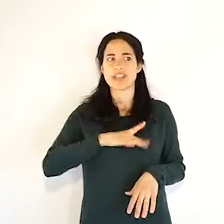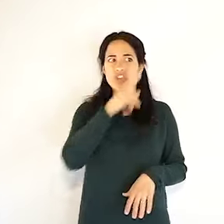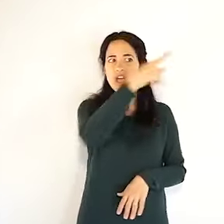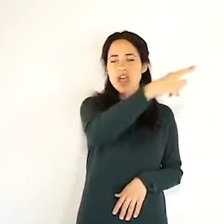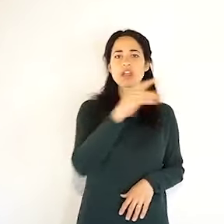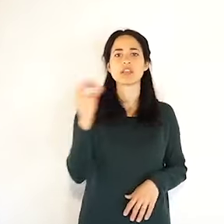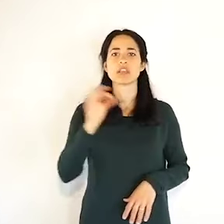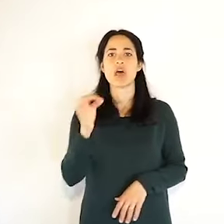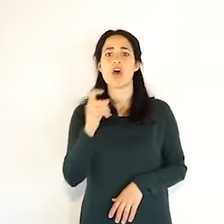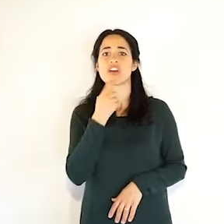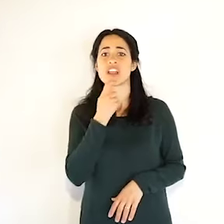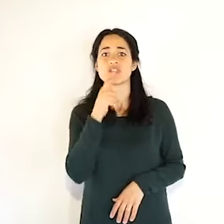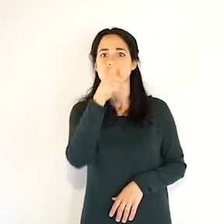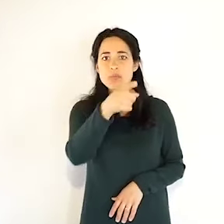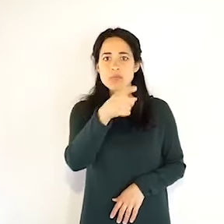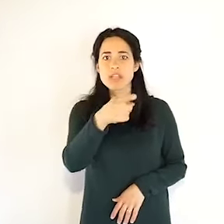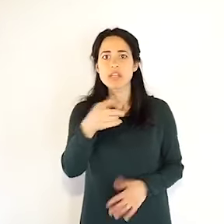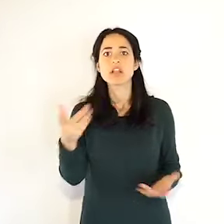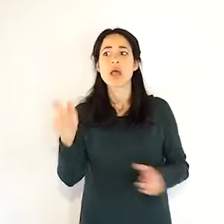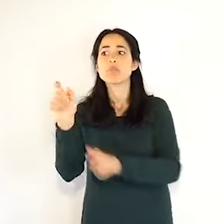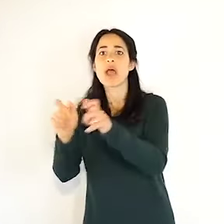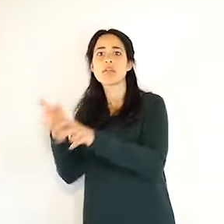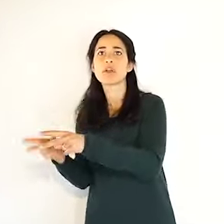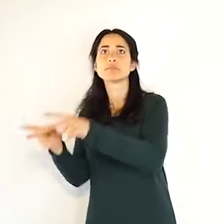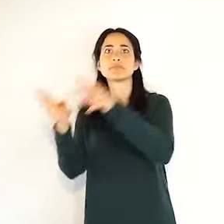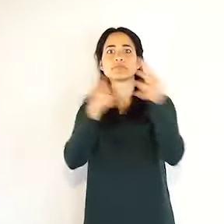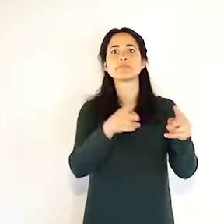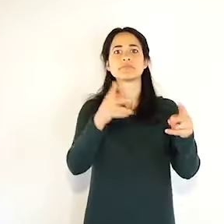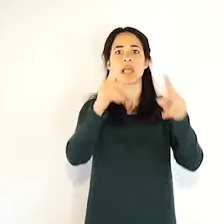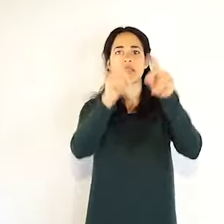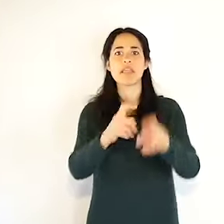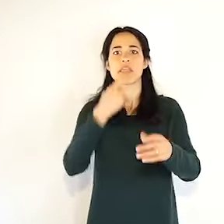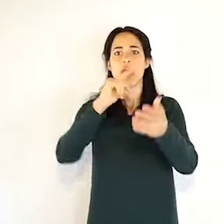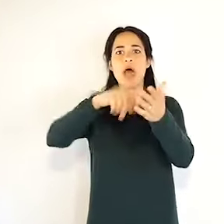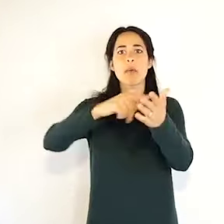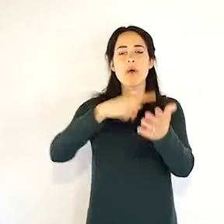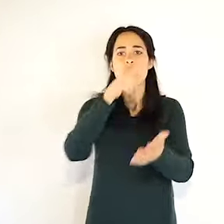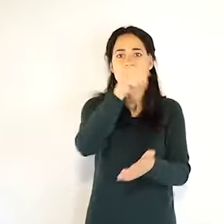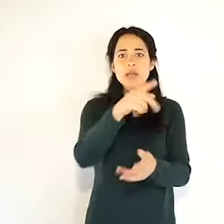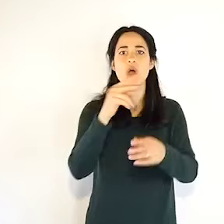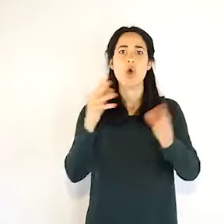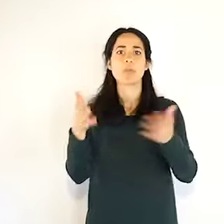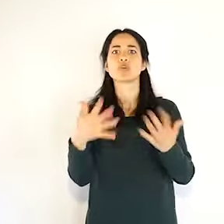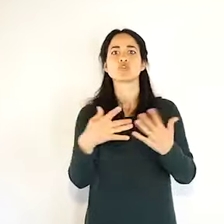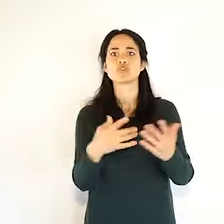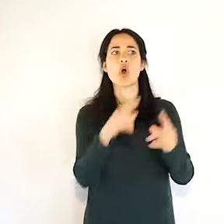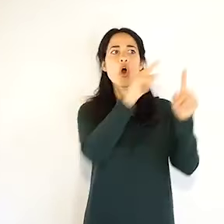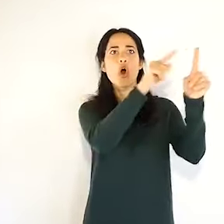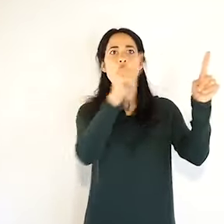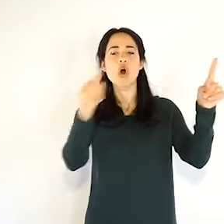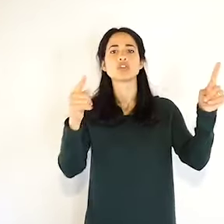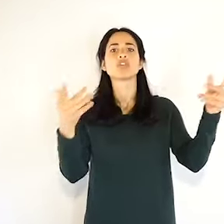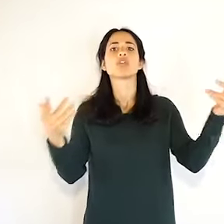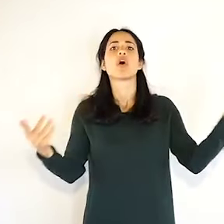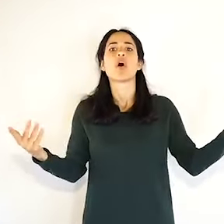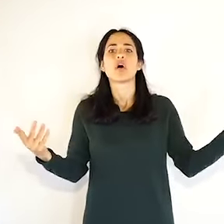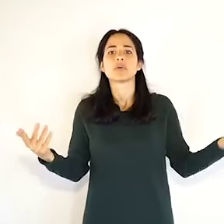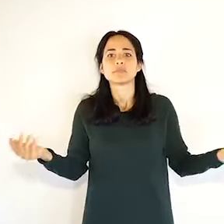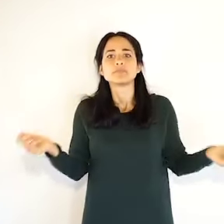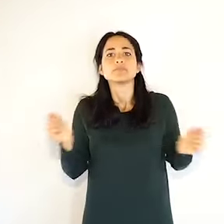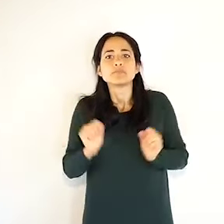per questo vi dico che alcuni non sono residenti, hanno fatto la diagnosi in questi casi di